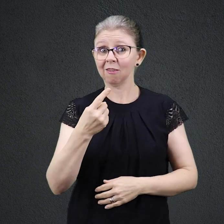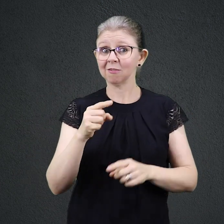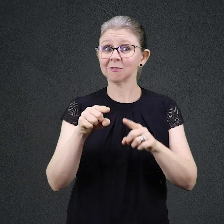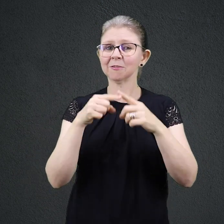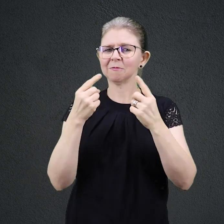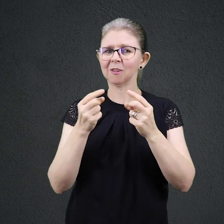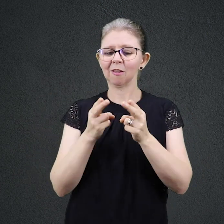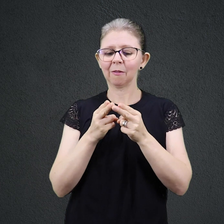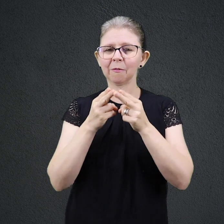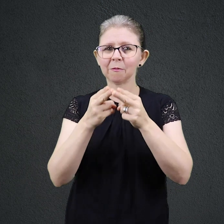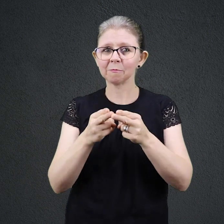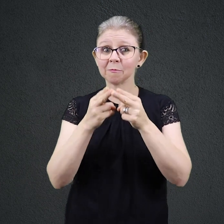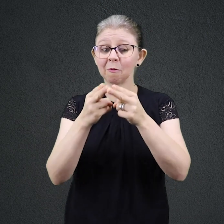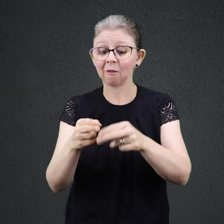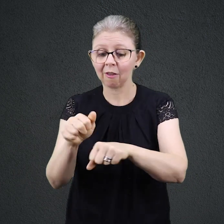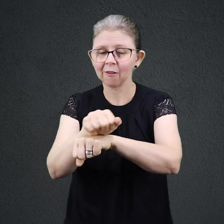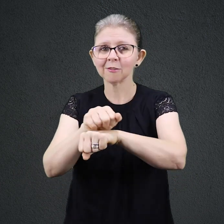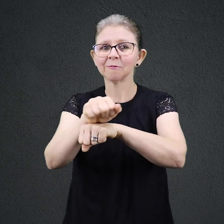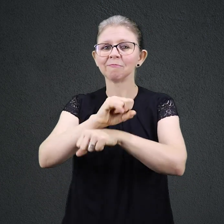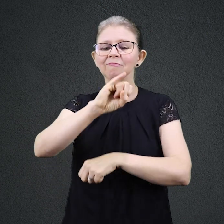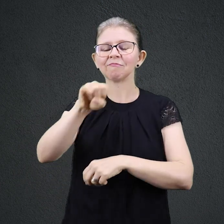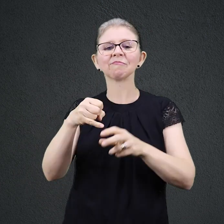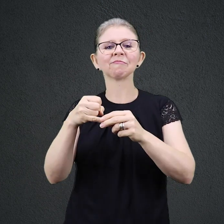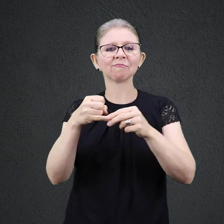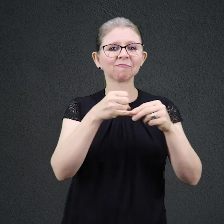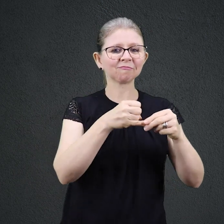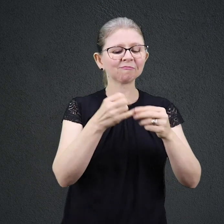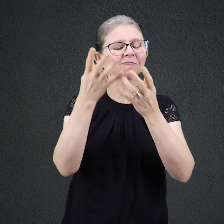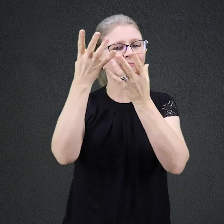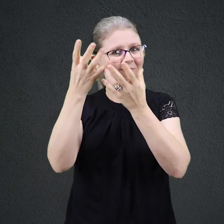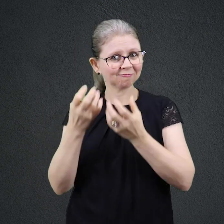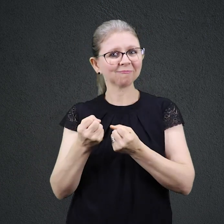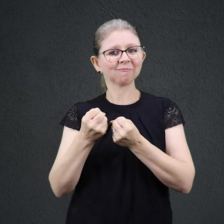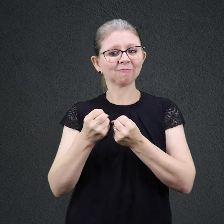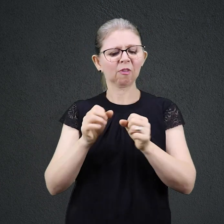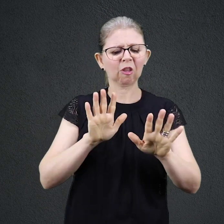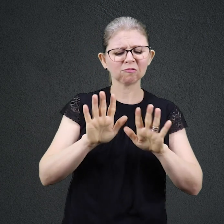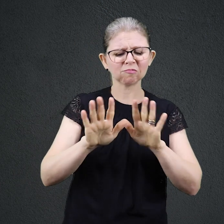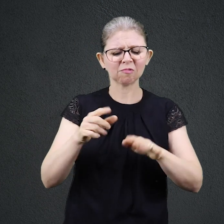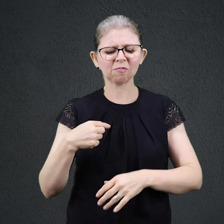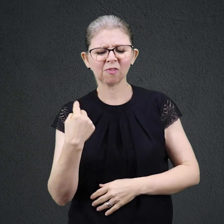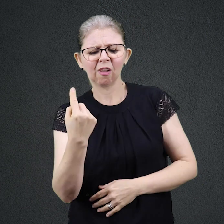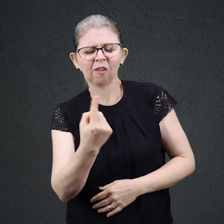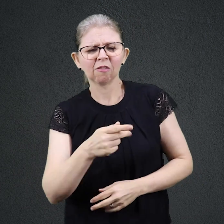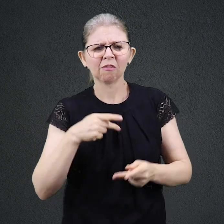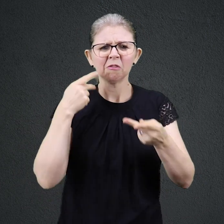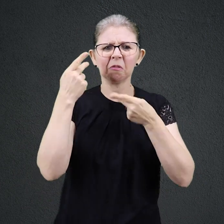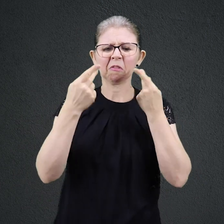receberam. Talvez muitos de nós diríamos, eu não, esse negócio está muito esquisito. Mas Noé foi